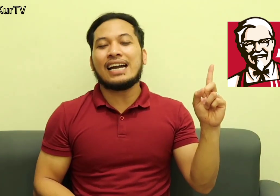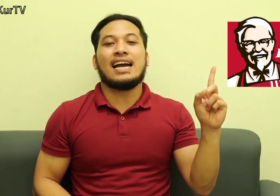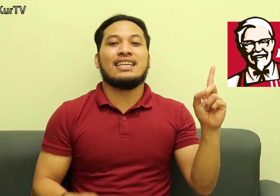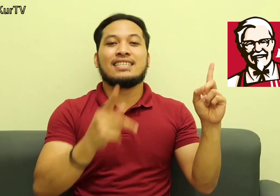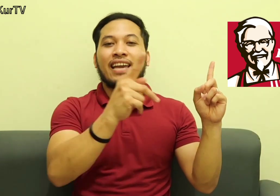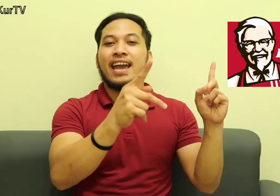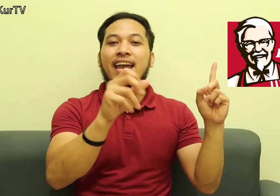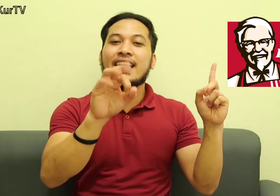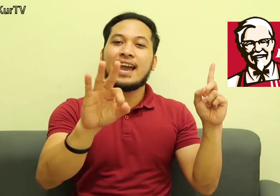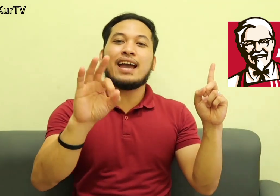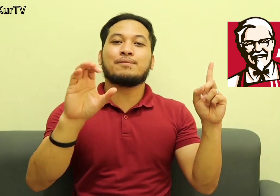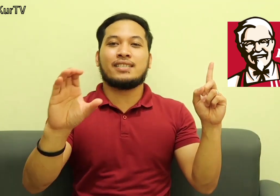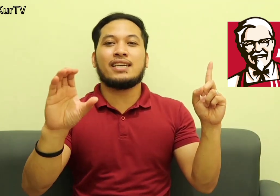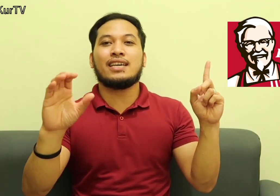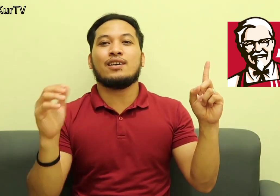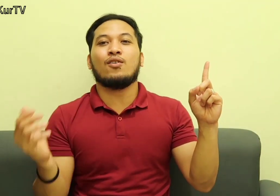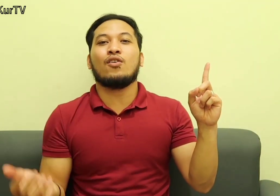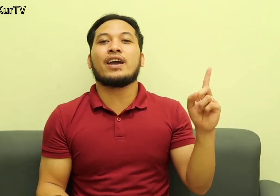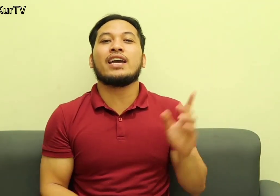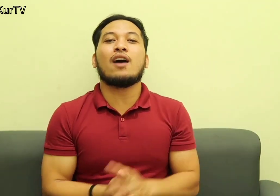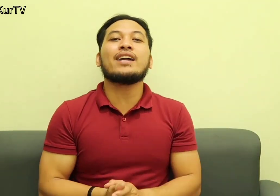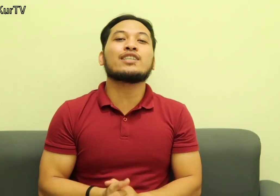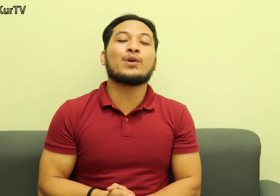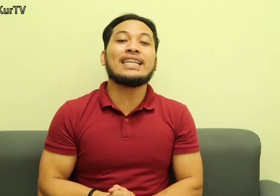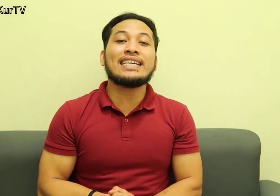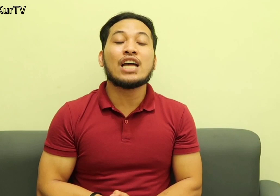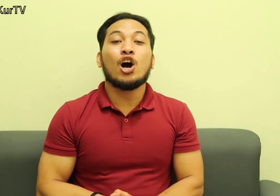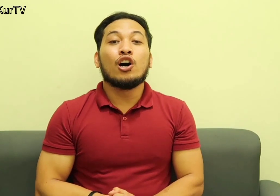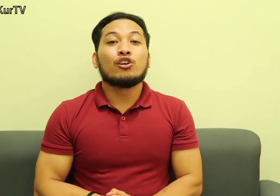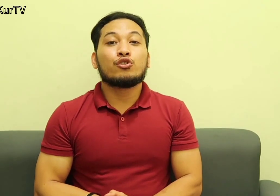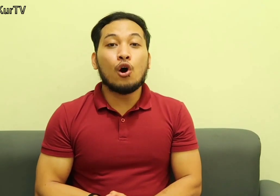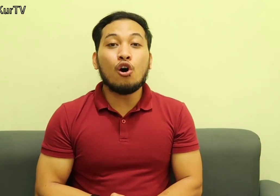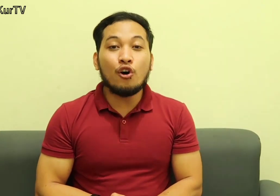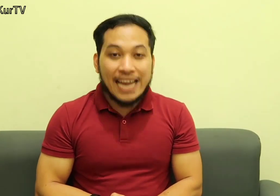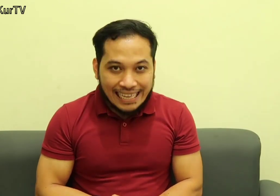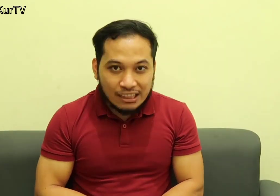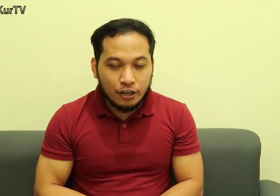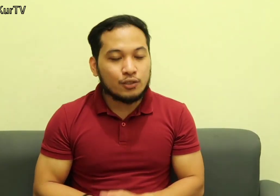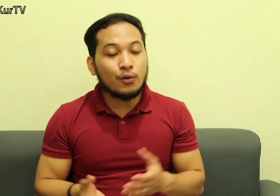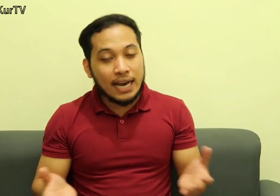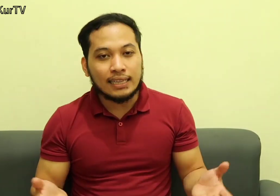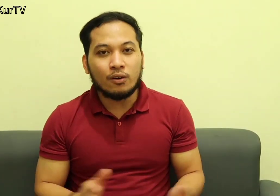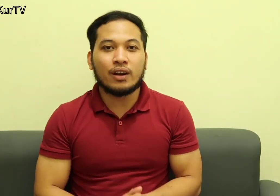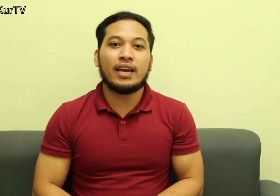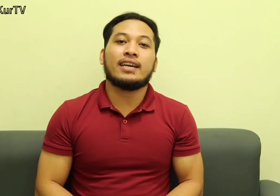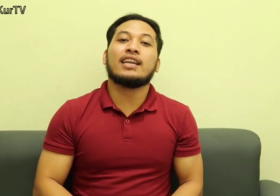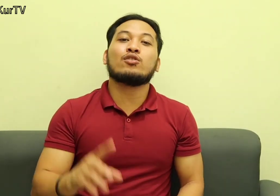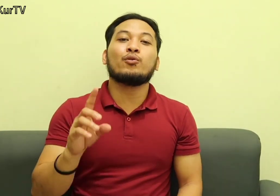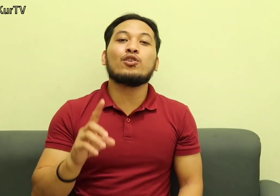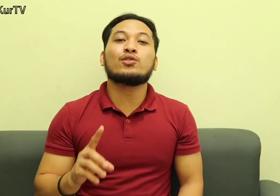lang guys KFC Okay, our next word is Donut Or Donut Okay, ganito po yung